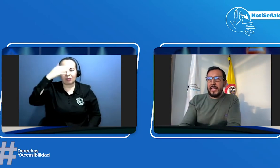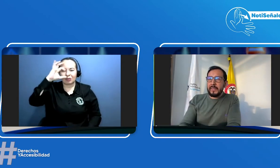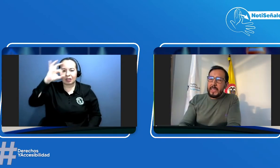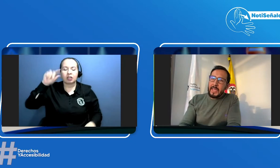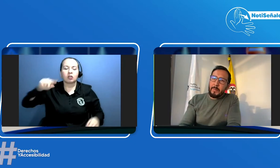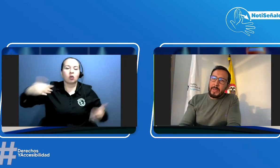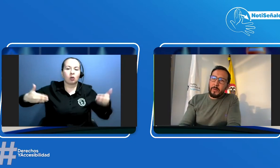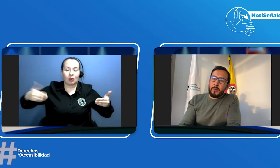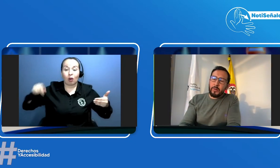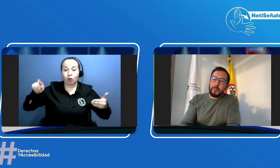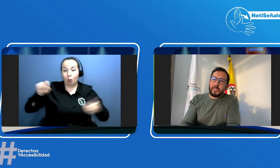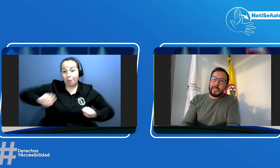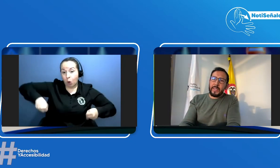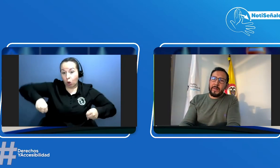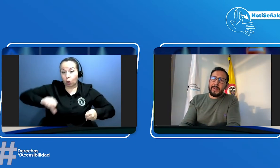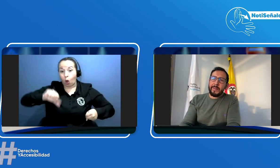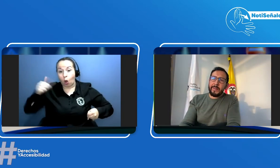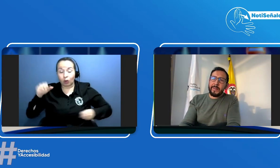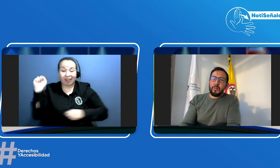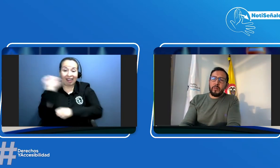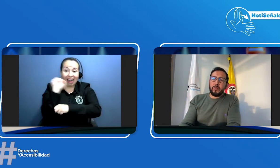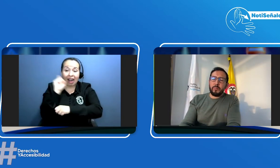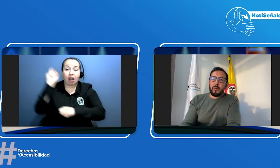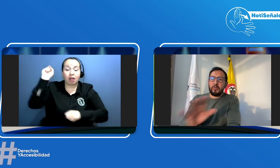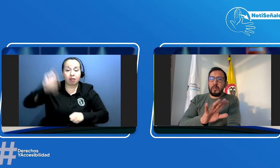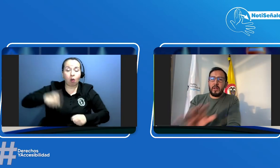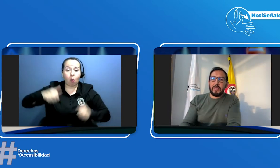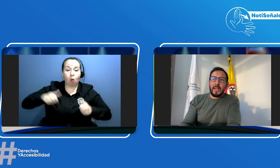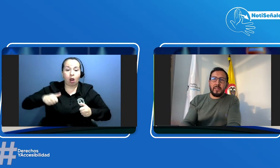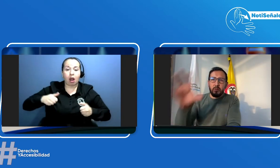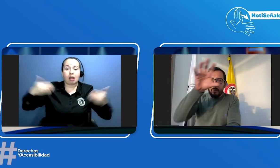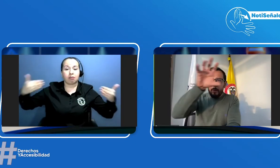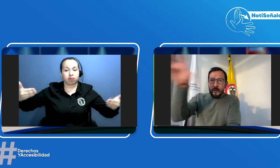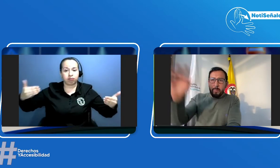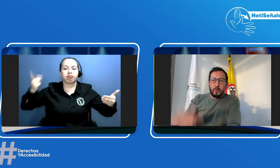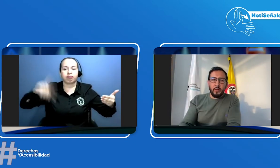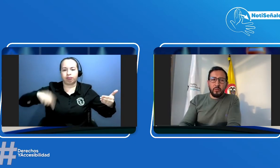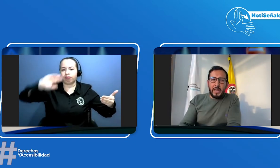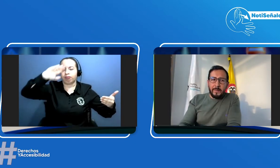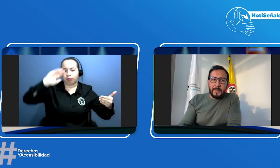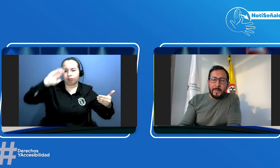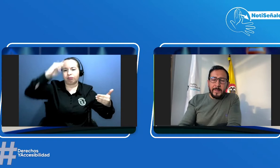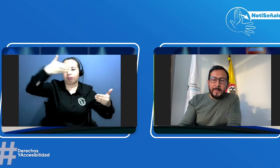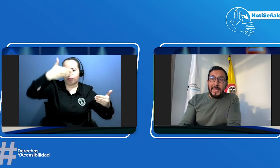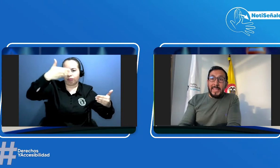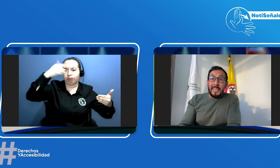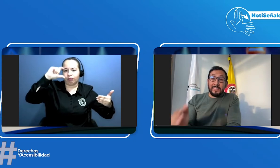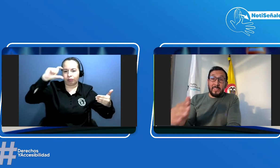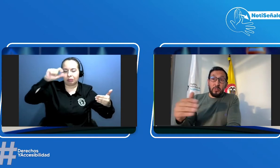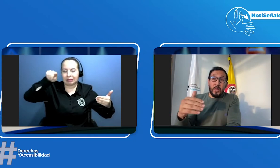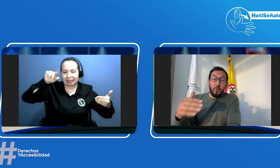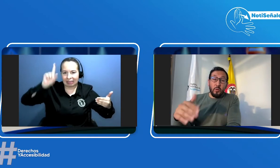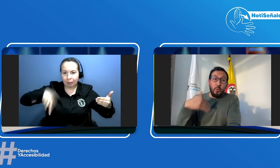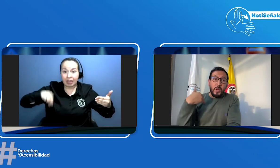y en el vehículo lo que tiene que ver con los espejos tanto laterales como el panorámico frontal y si yo tengo una